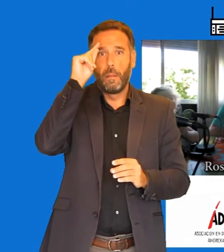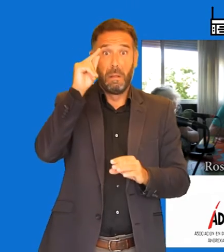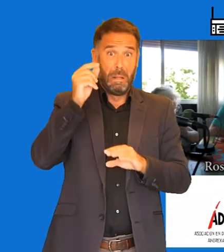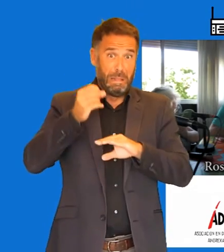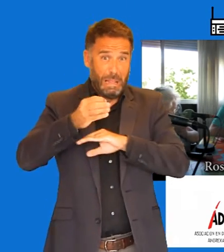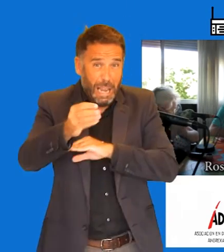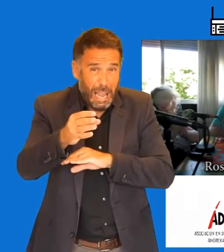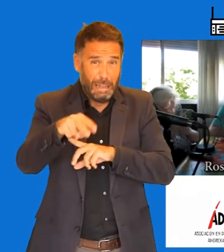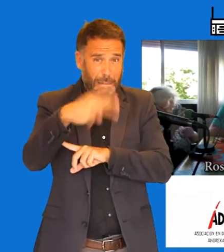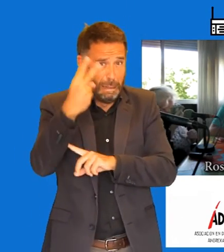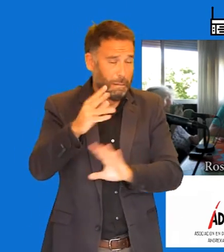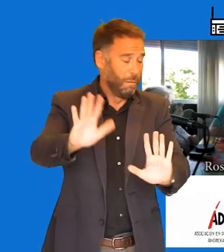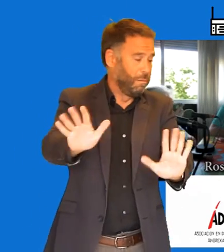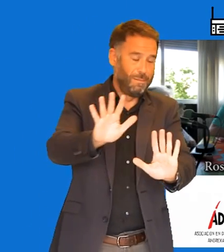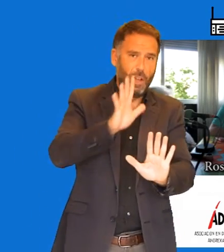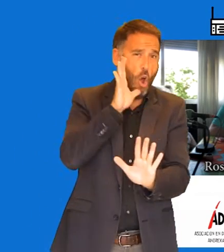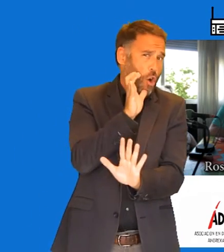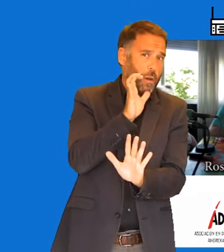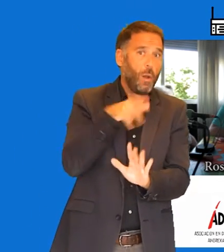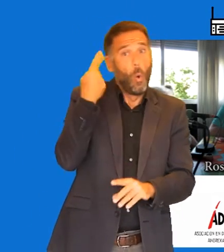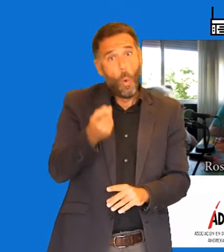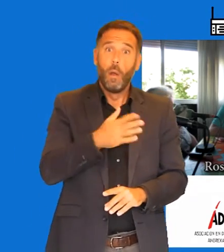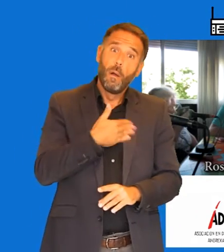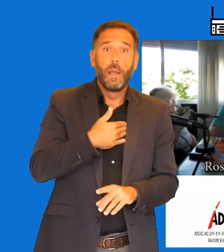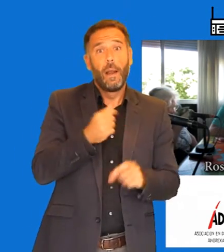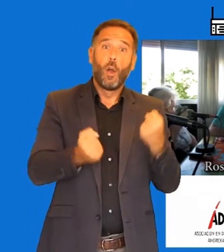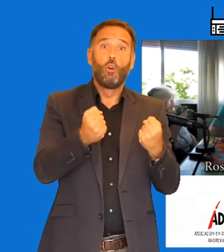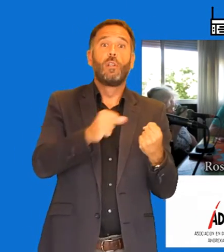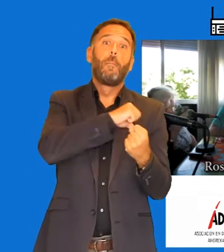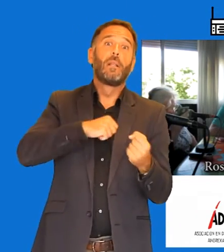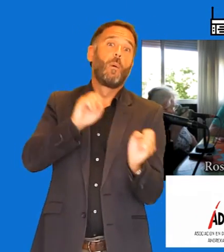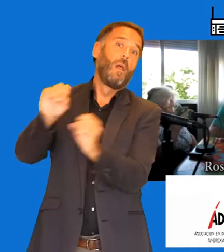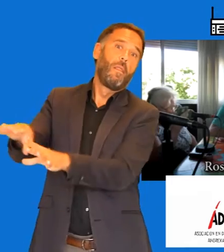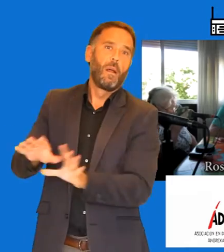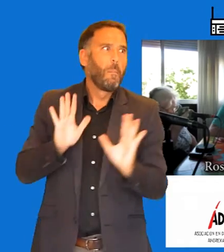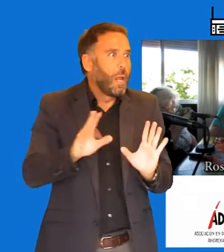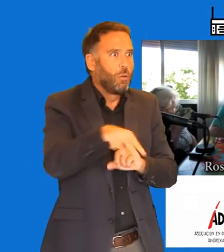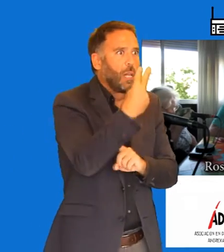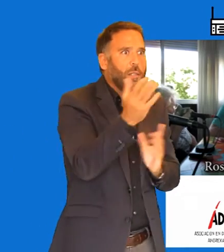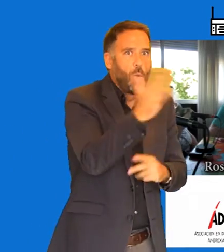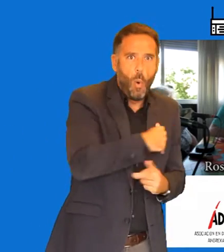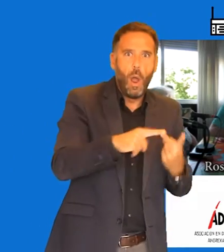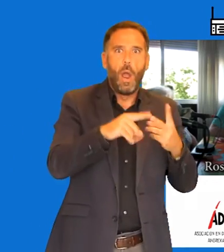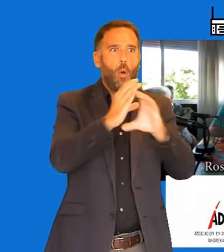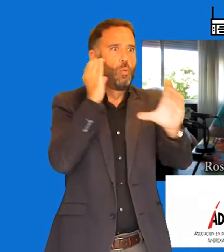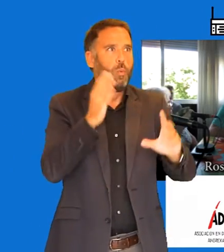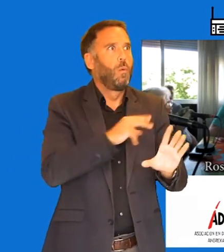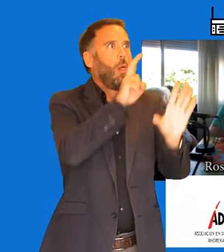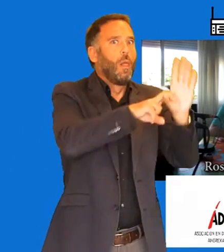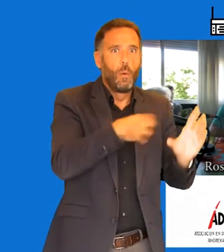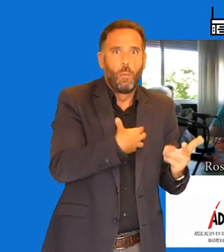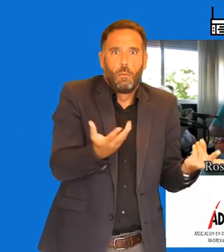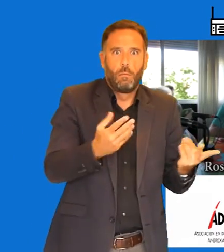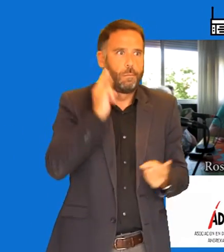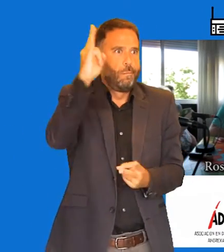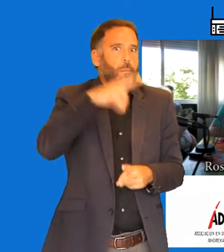Luego quieren que por un ratito deje el coche particular en casa. Pero si no hay taxi adaptado y no puedo coger el autobús, tendré que llamar a mi hermano a